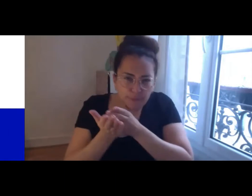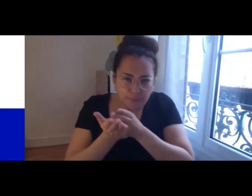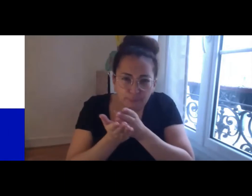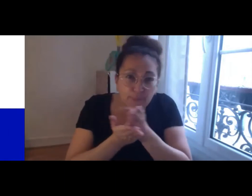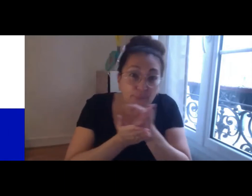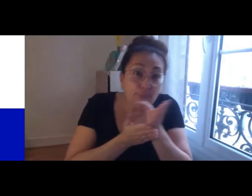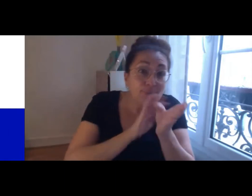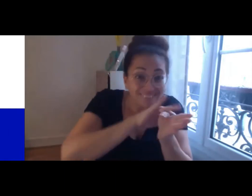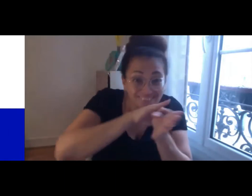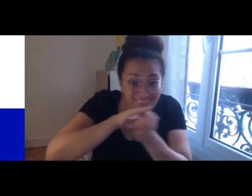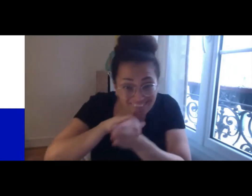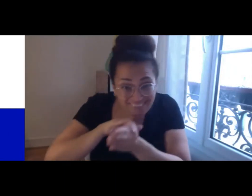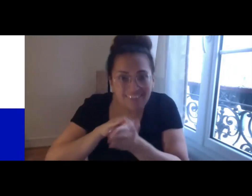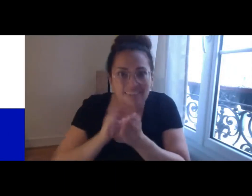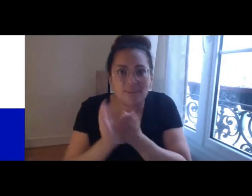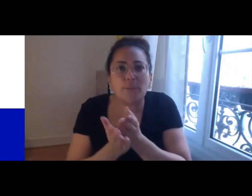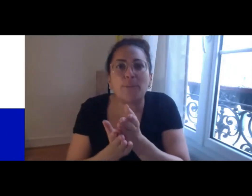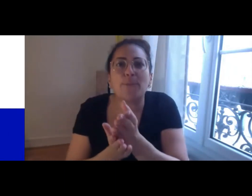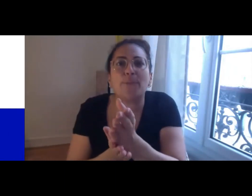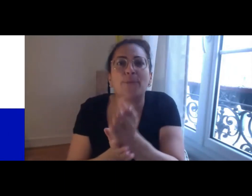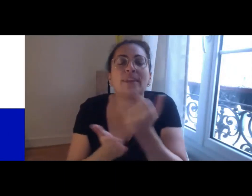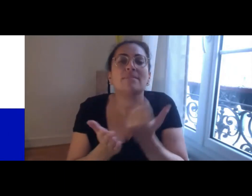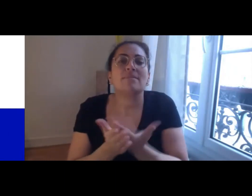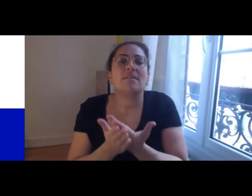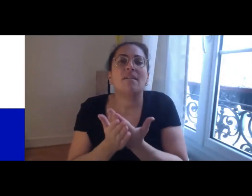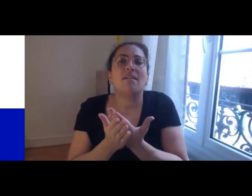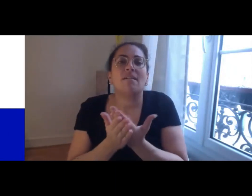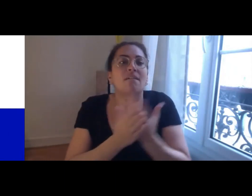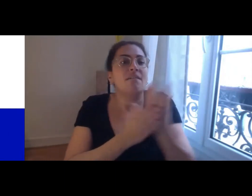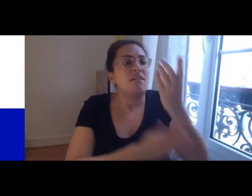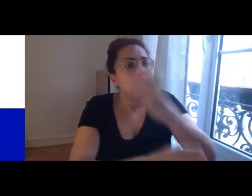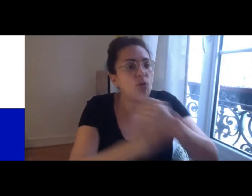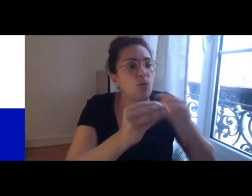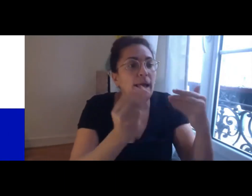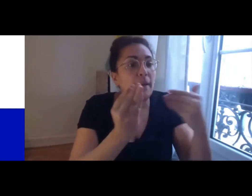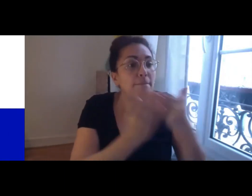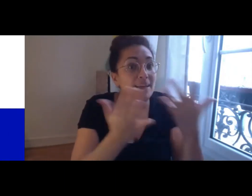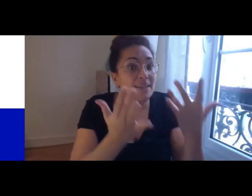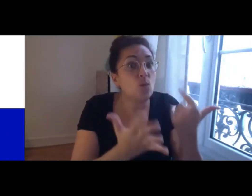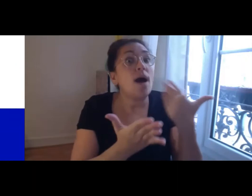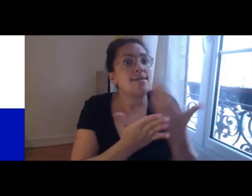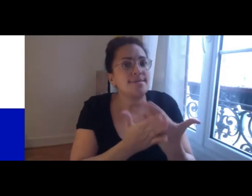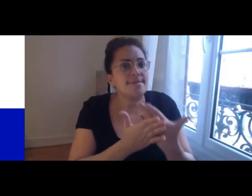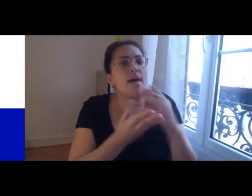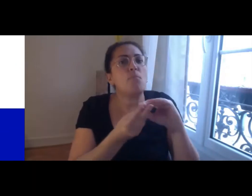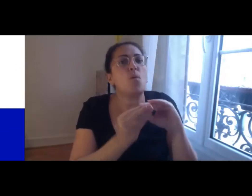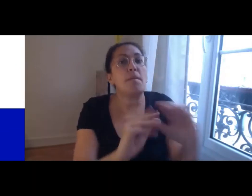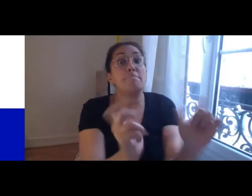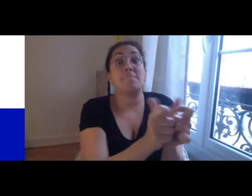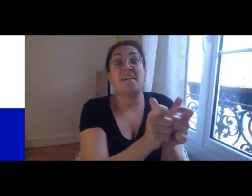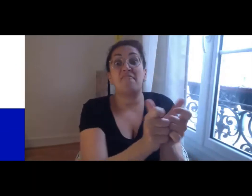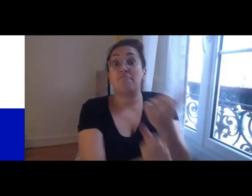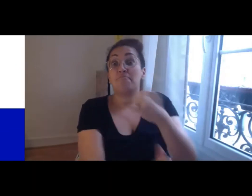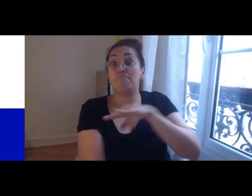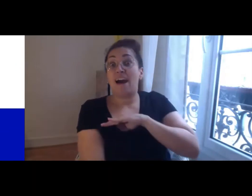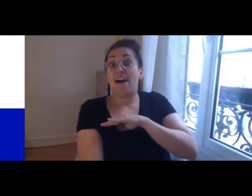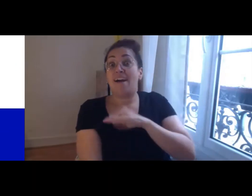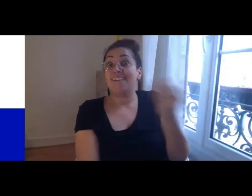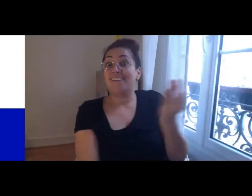la façon dont les choses se produisent et comment éventuellement on peut organiser à la fois des actions de prévention